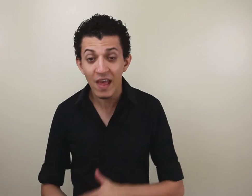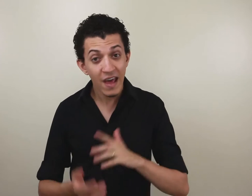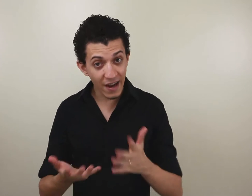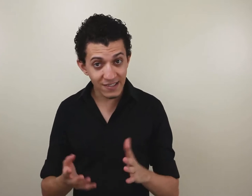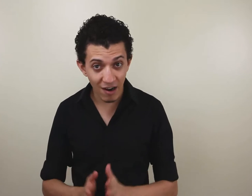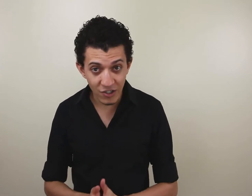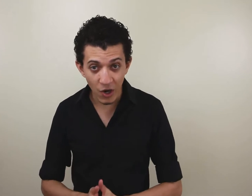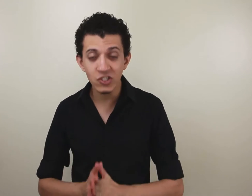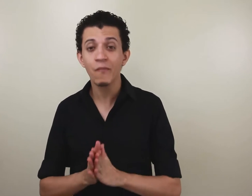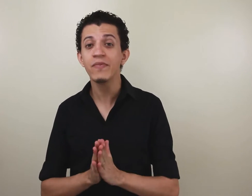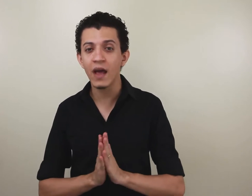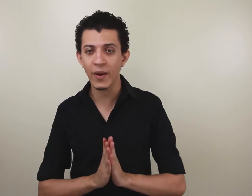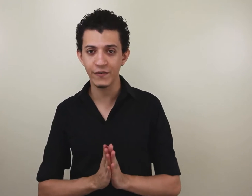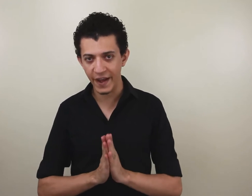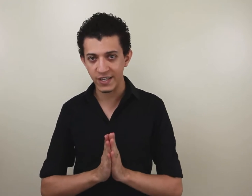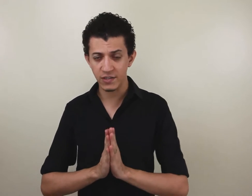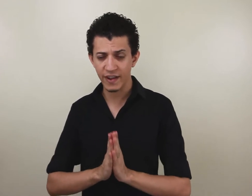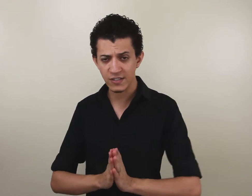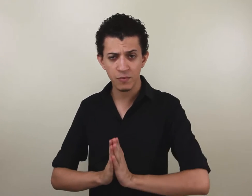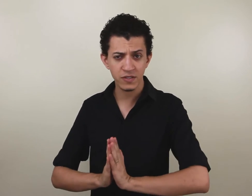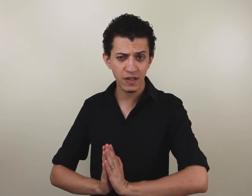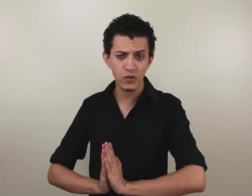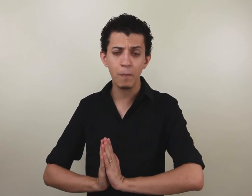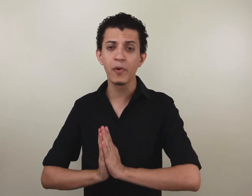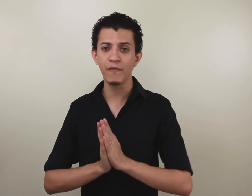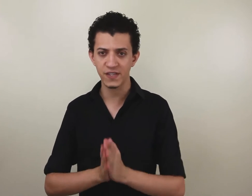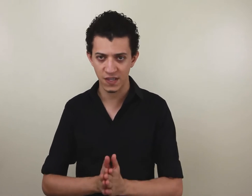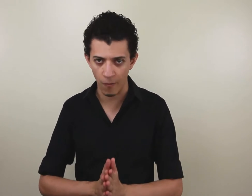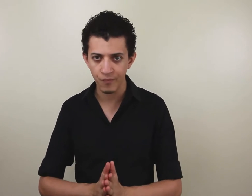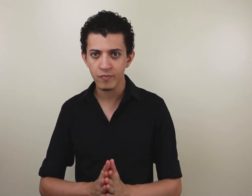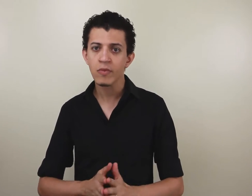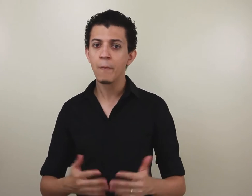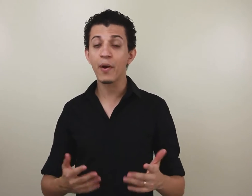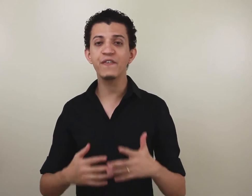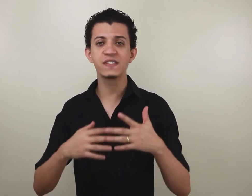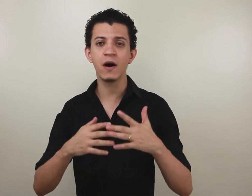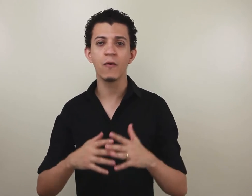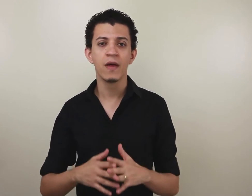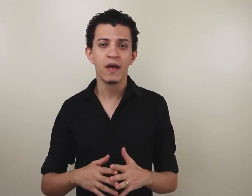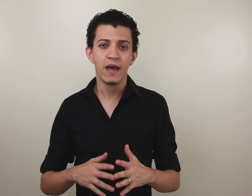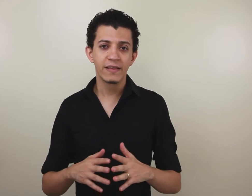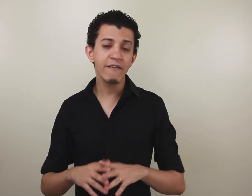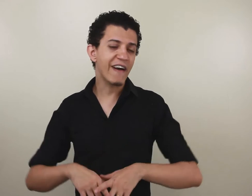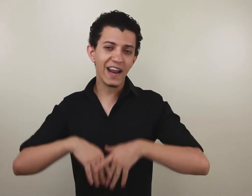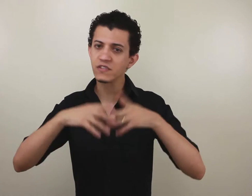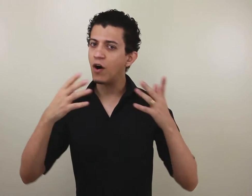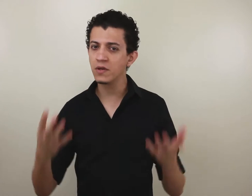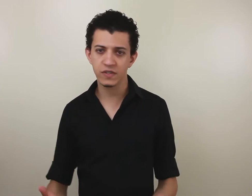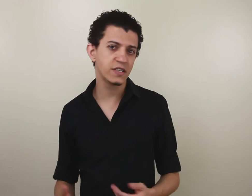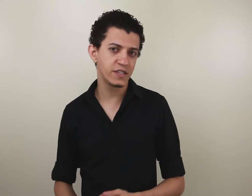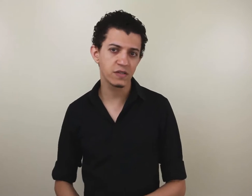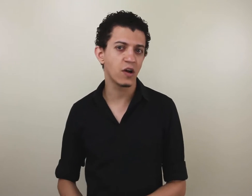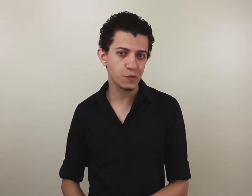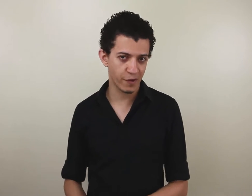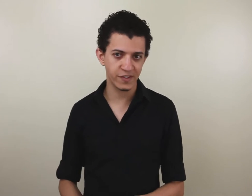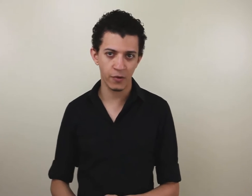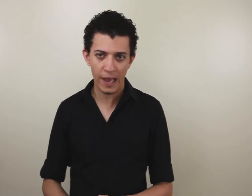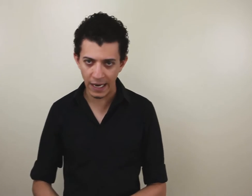E nessa aula de hoje, não é diferente. Vamos falar sobre o sinal de profissão. Profissão, tem várias formas de você dizer o sinal de profissão em